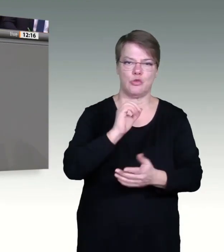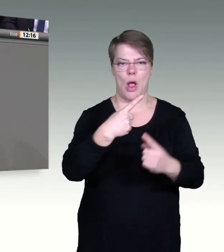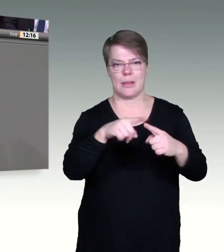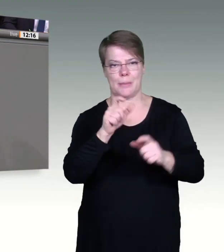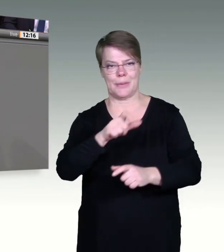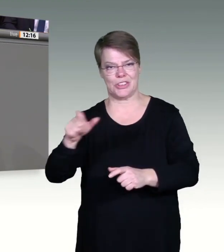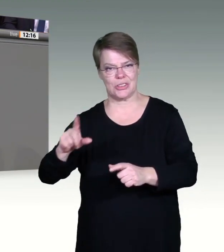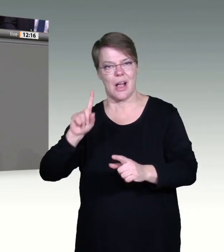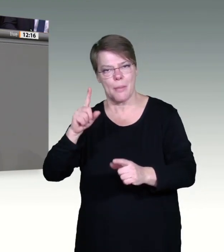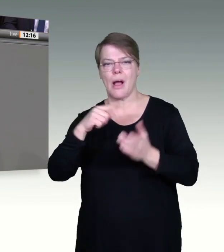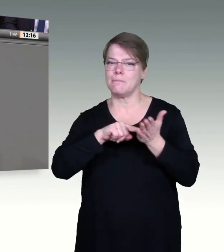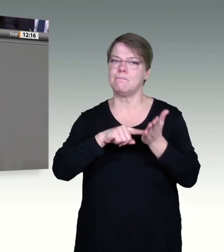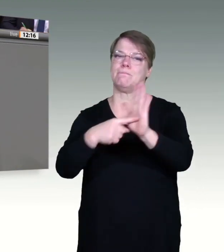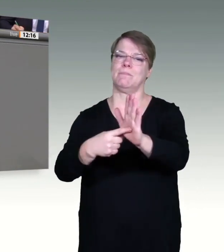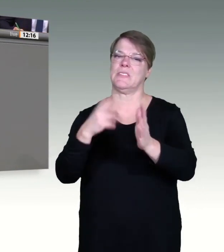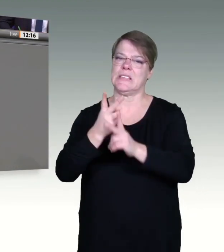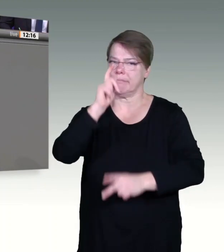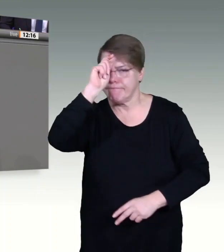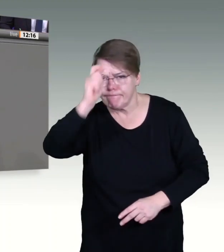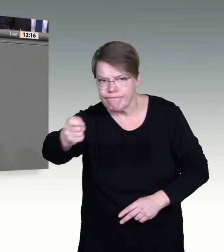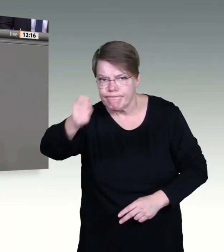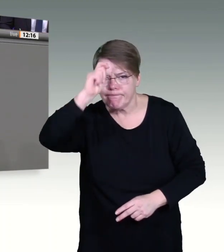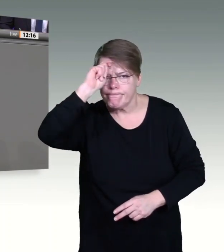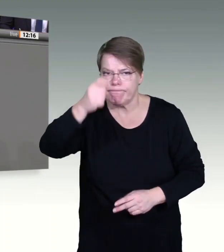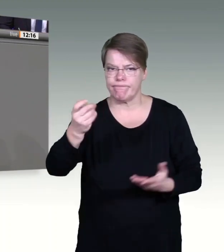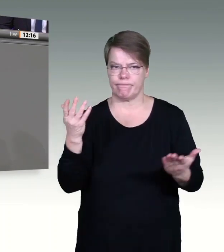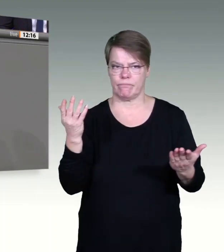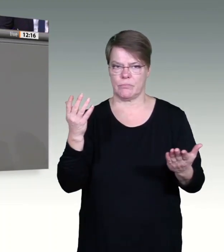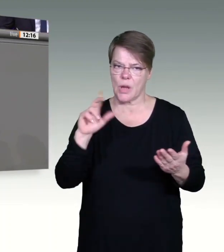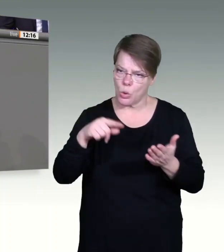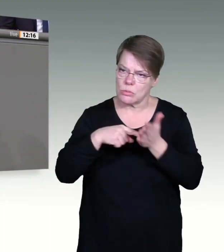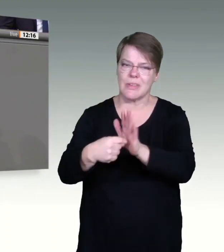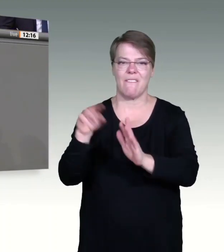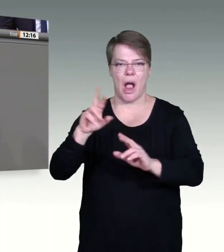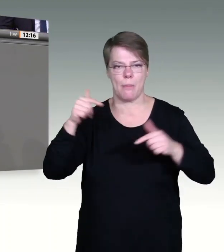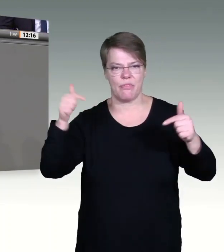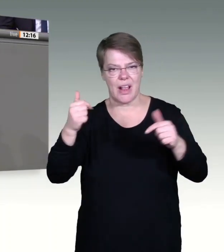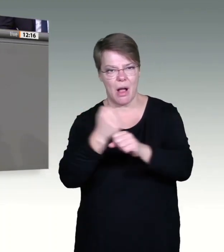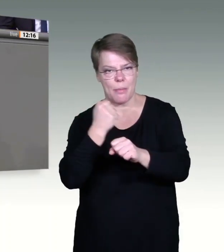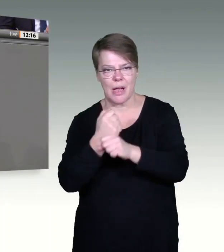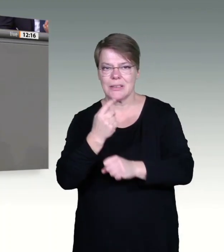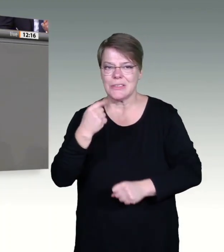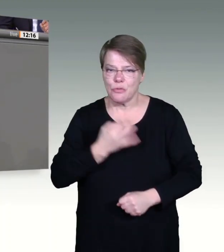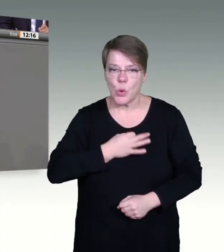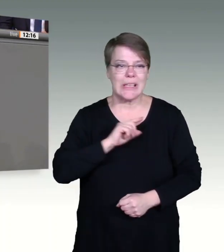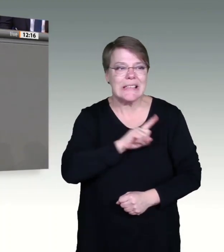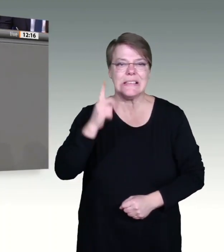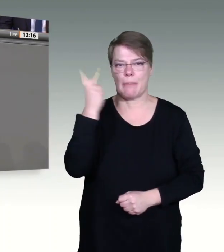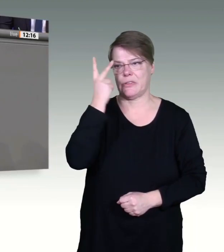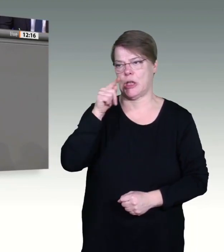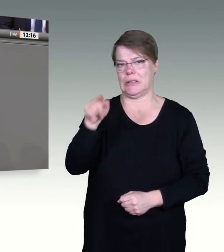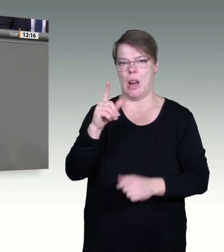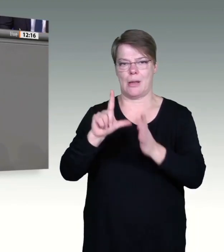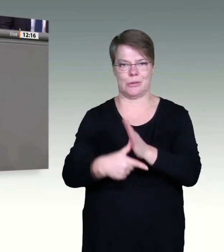mit allen beteiligten Krankenhäusern, Altenpfleger, Gewerkschaften gerecht und transparent so schnell wie möglich gestalten.